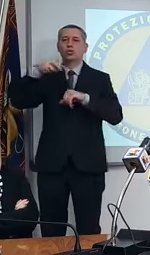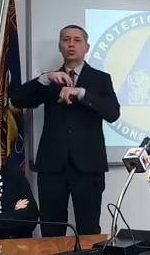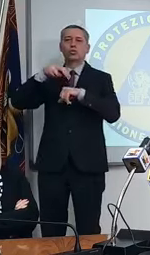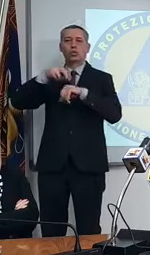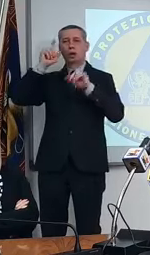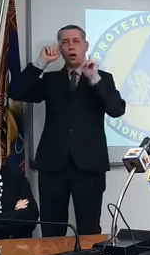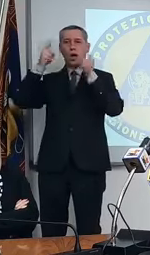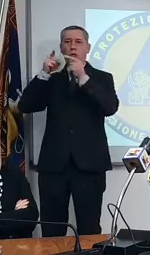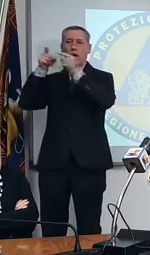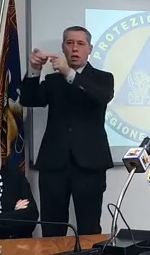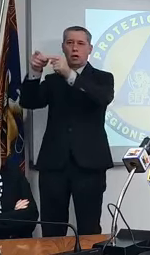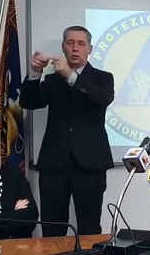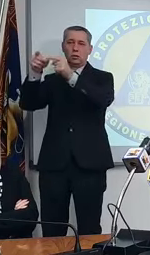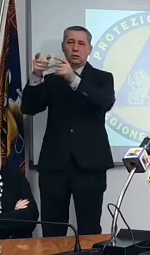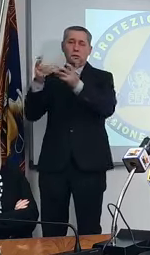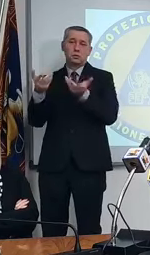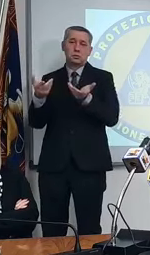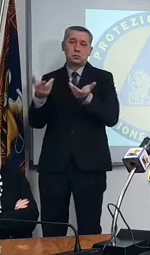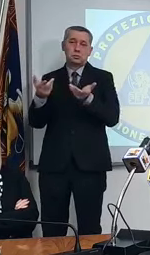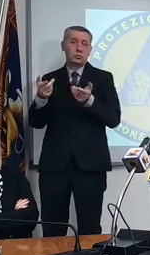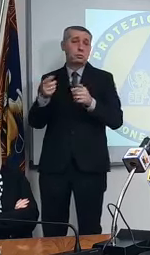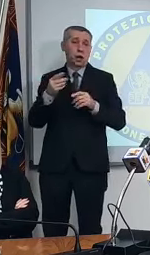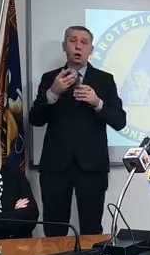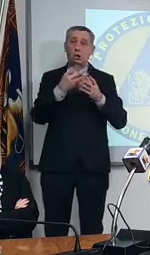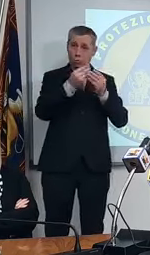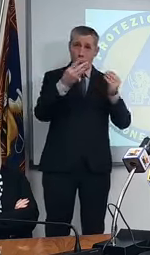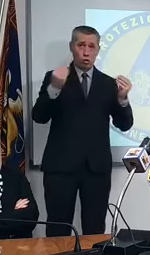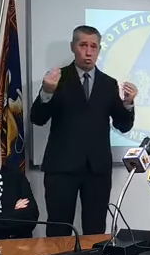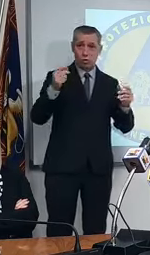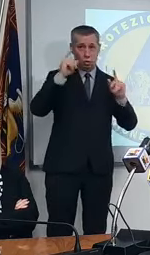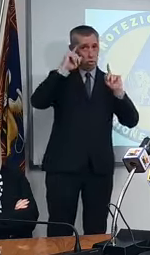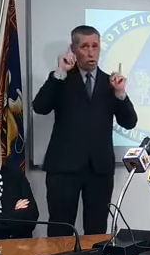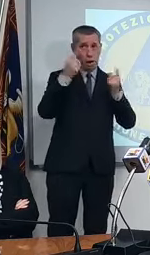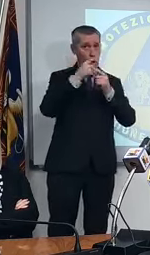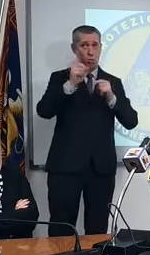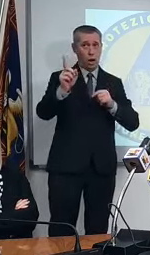punture anzi la stragrande maggioranza